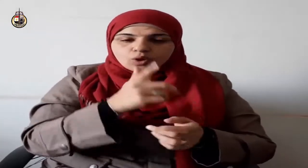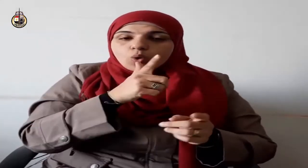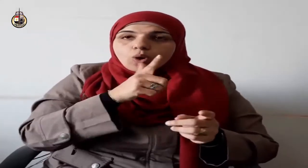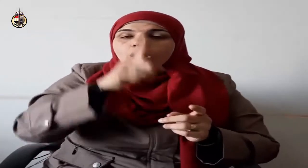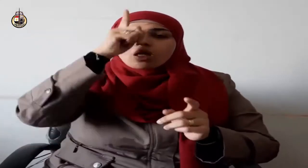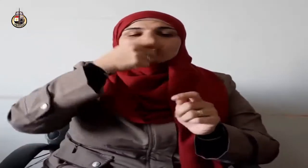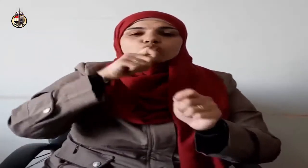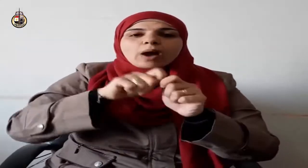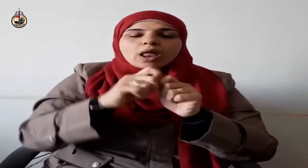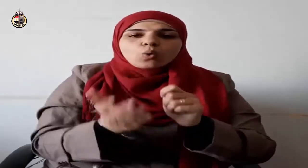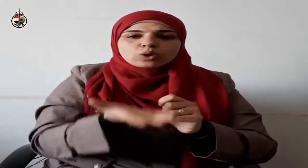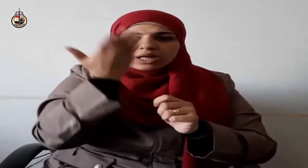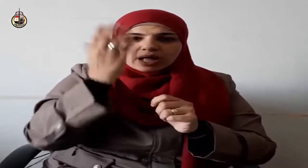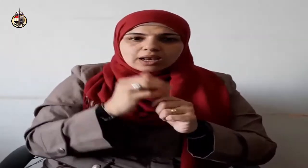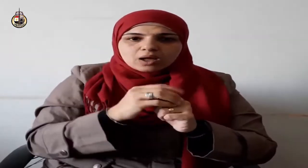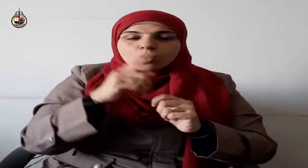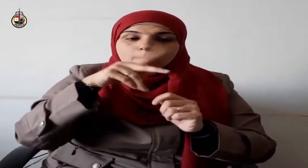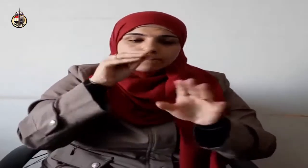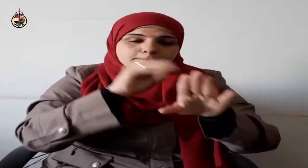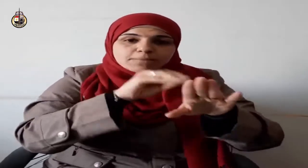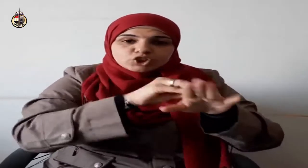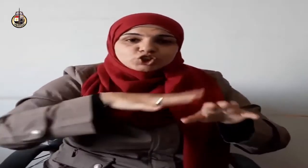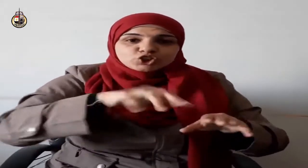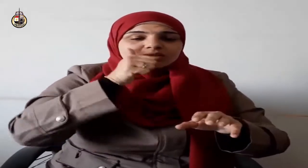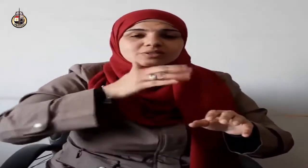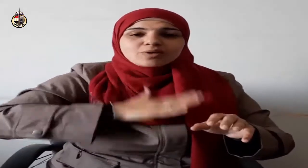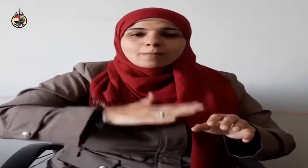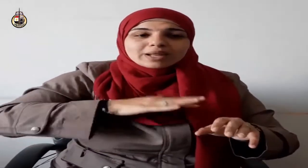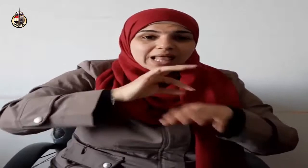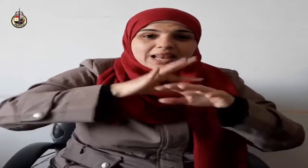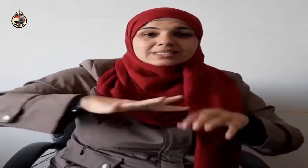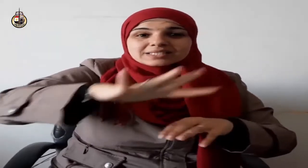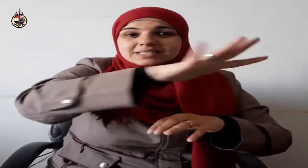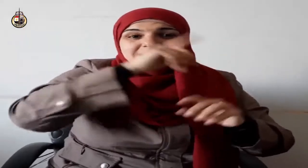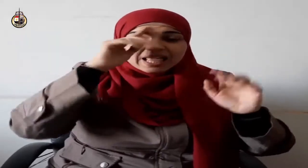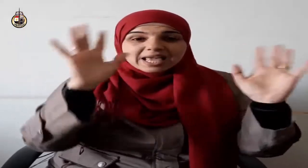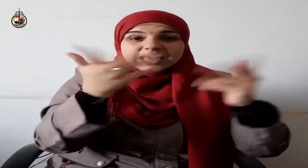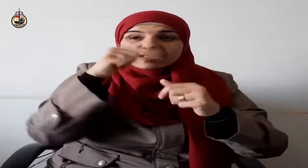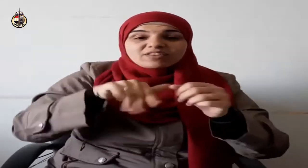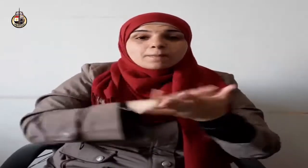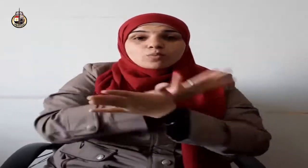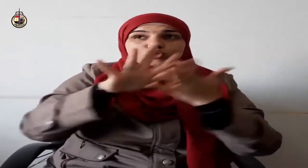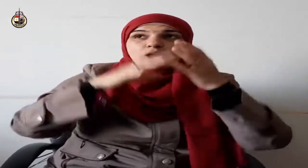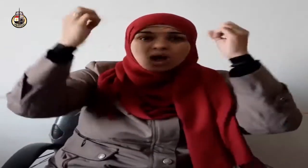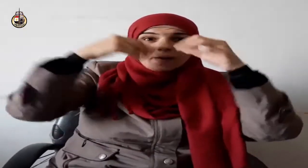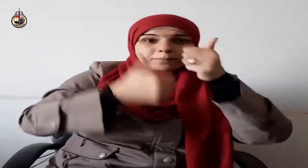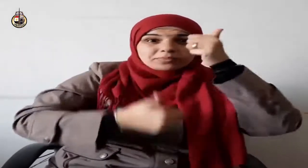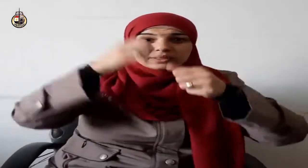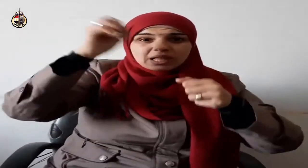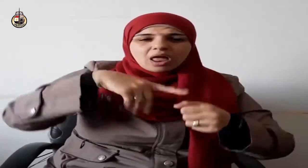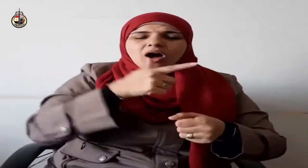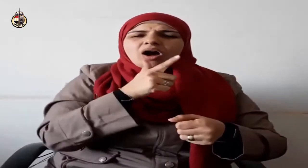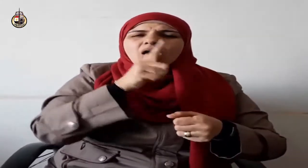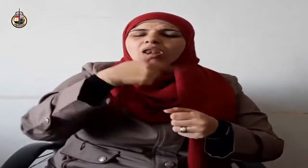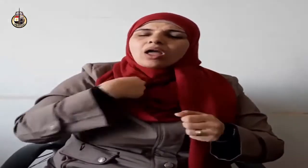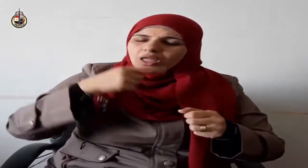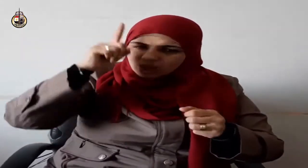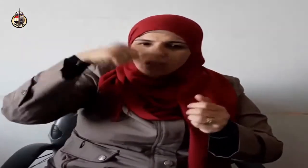قال تعالى ألم يعلم بأن الله يرى كذلك من الأسباب